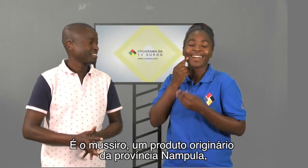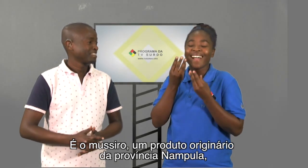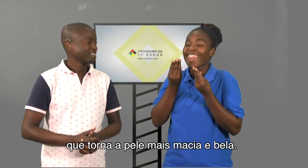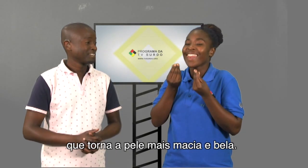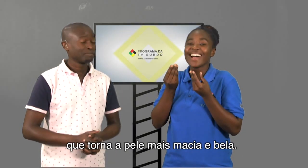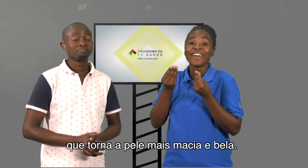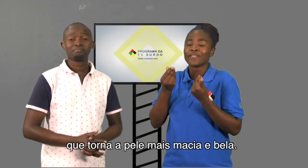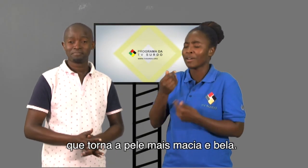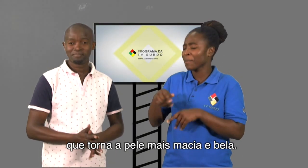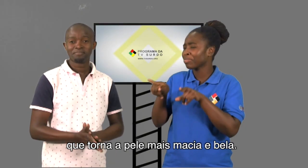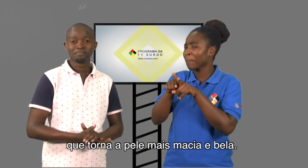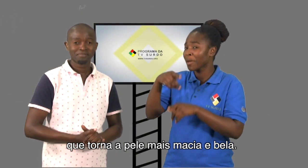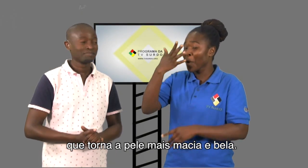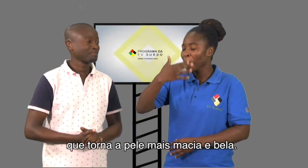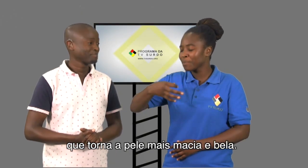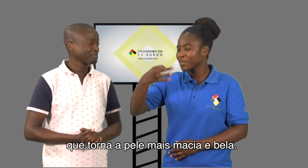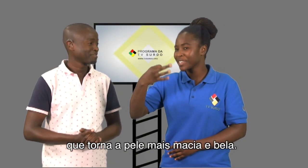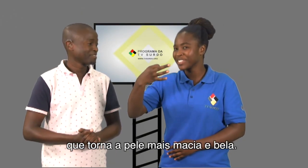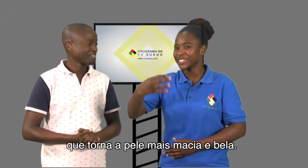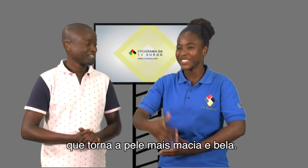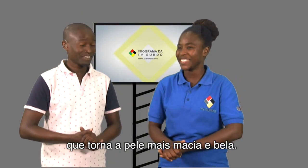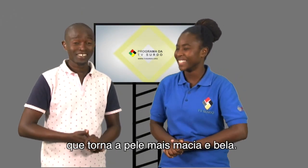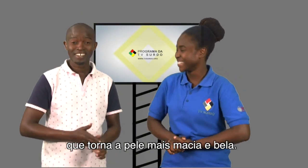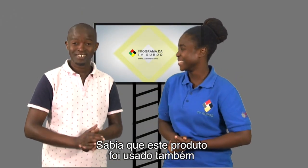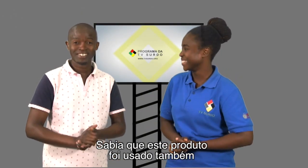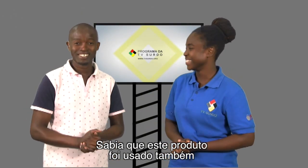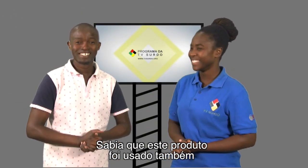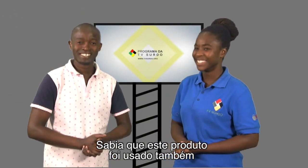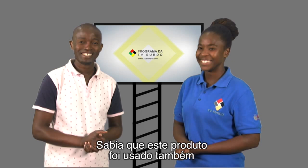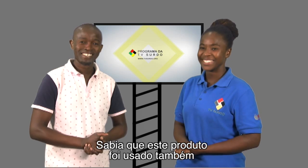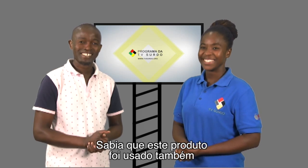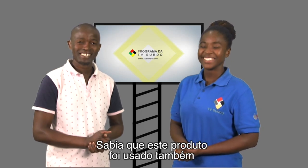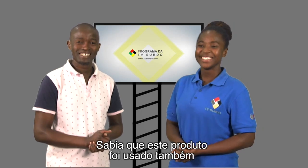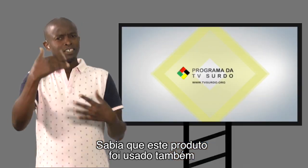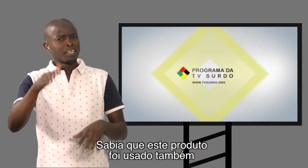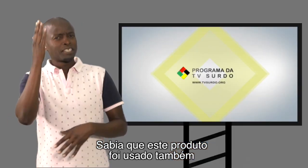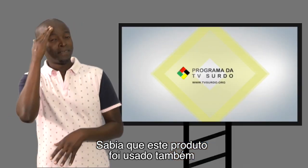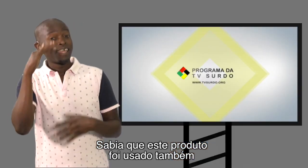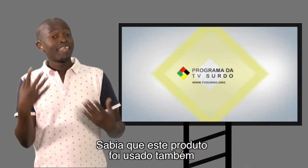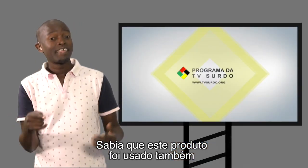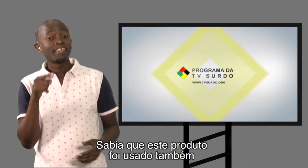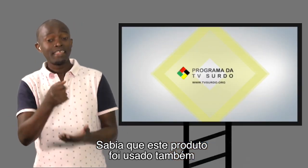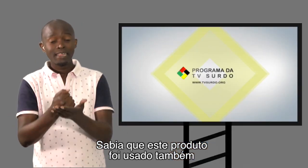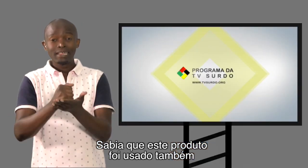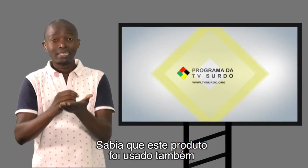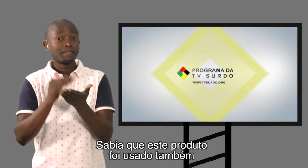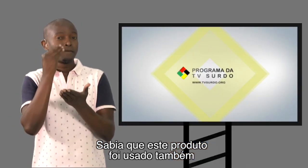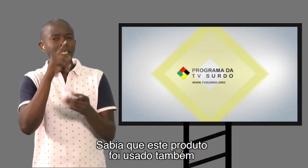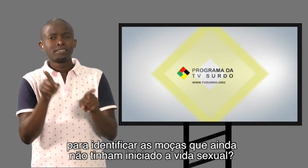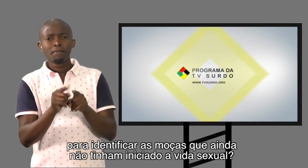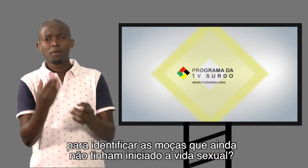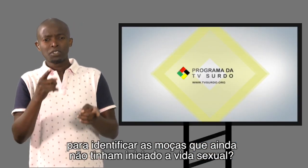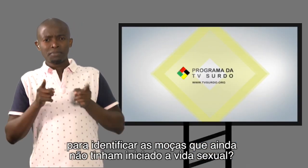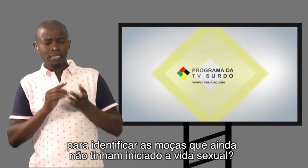Nampula, que torna a pele mais macia e bela. Sabia que este produto foi usado também para identificar as